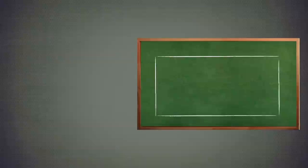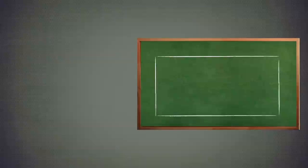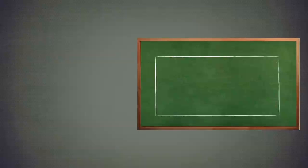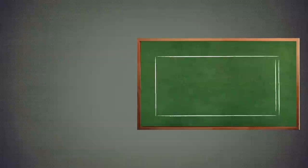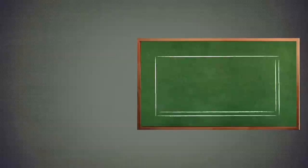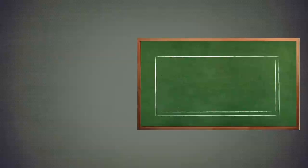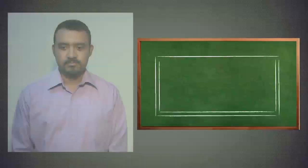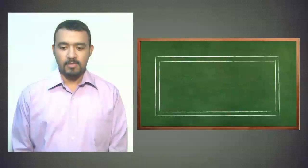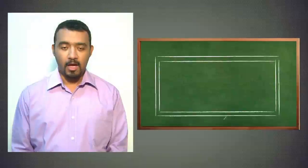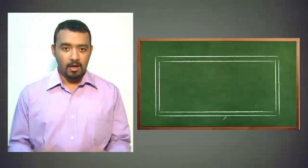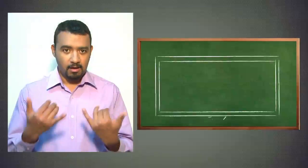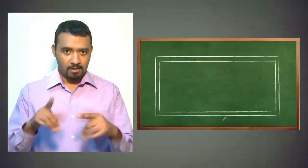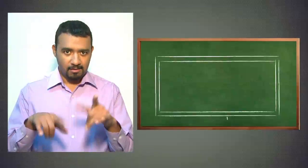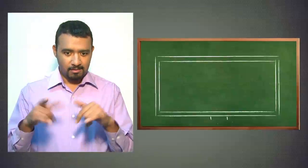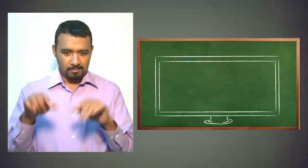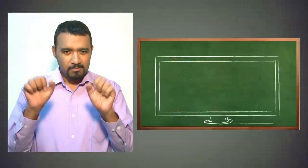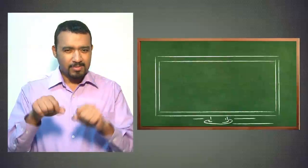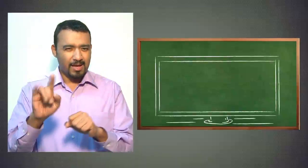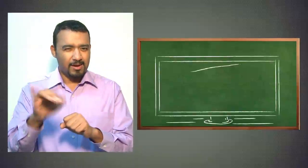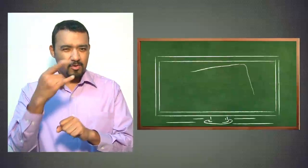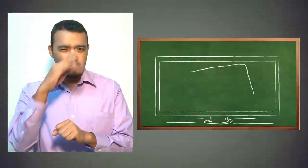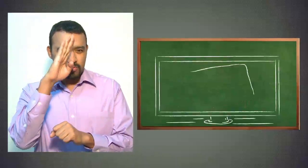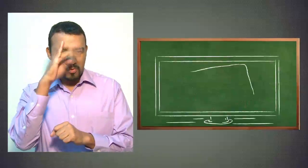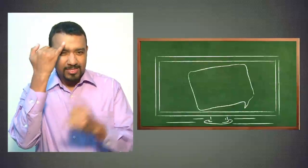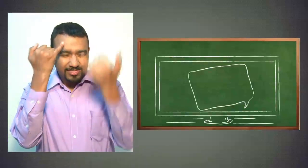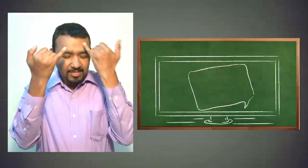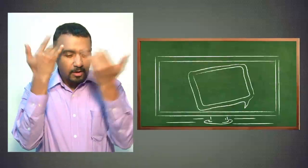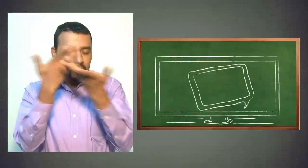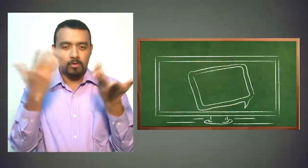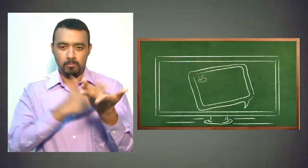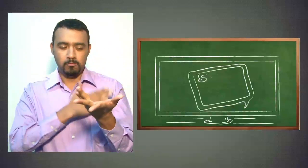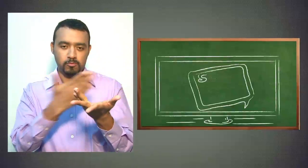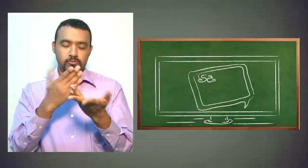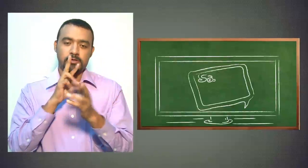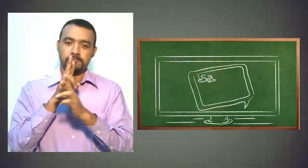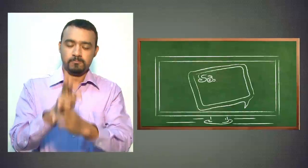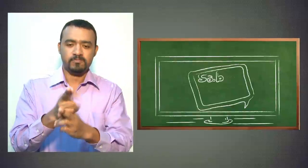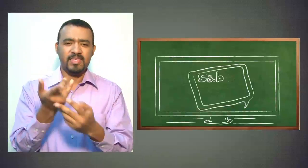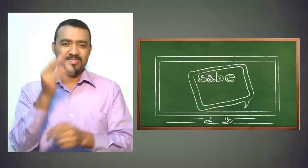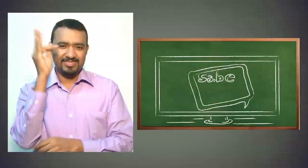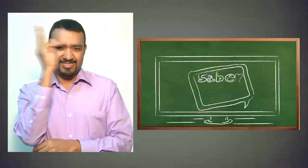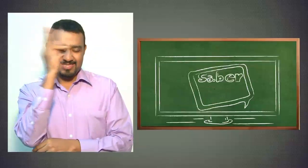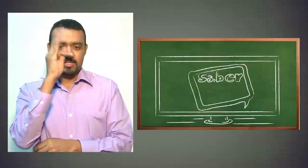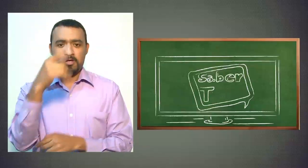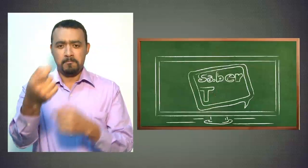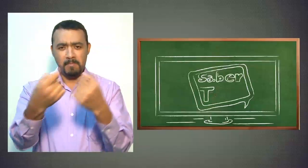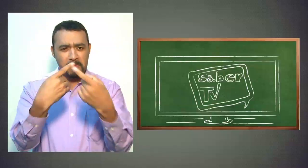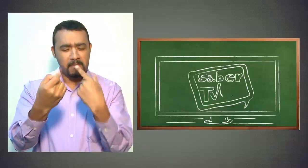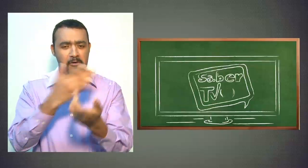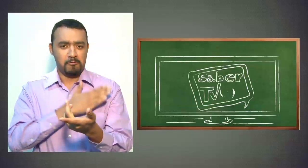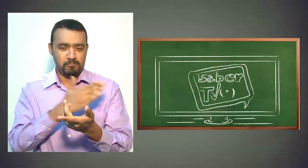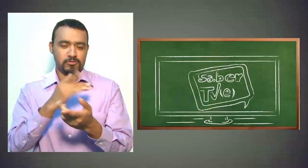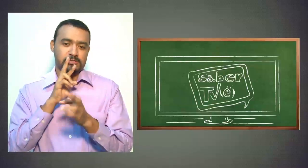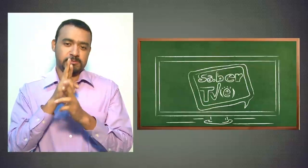Aquí encontrarás oídos y respuestas a tus ideas. Estamos para ayudarte en la relación con tu canal, mi canal.